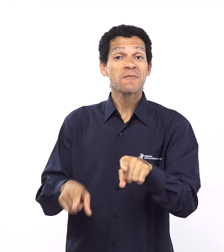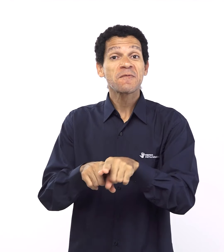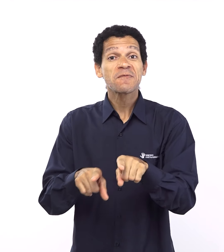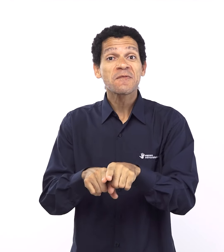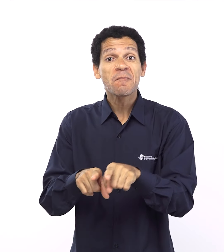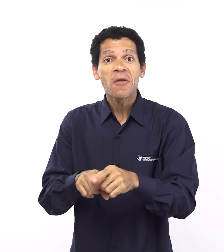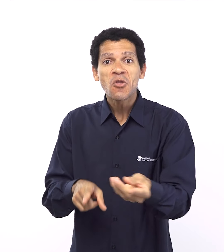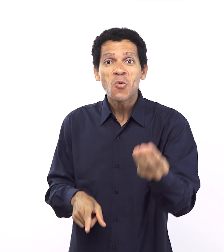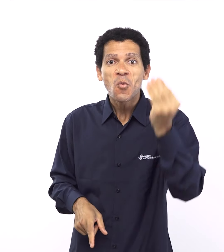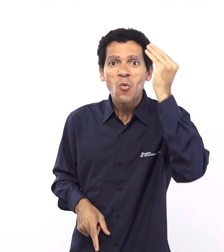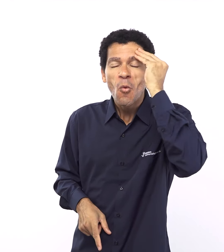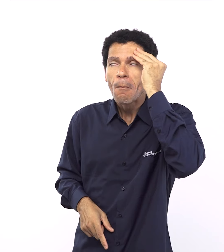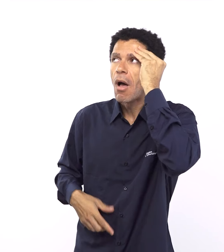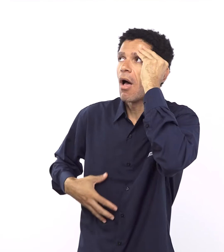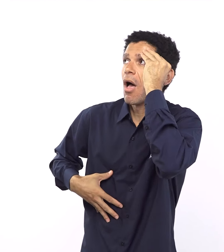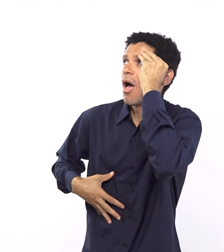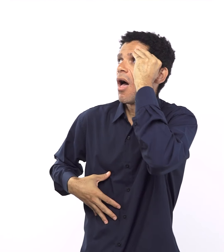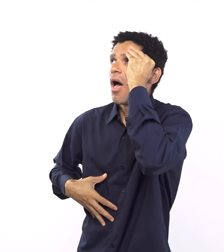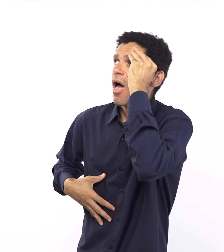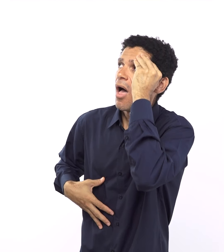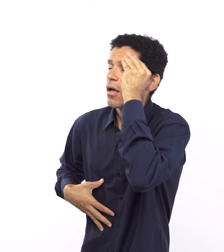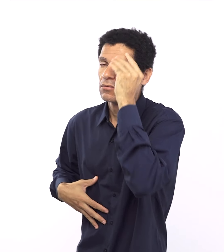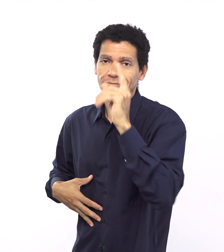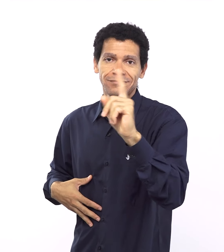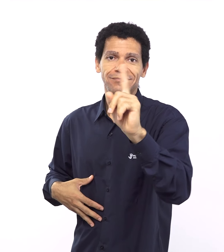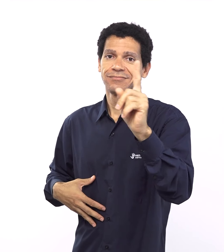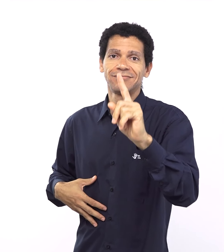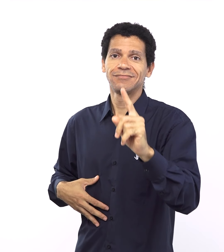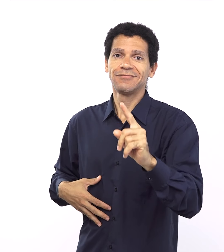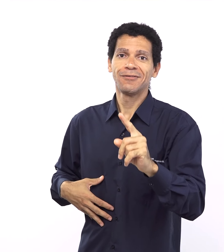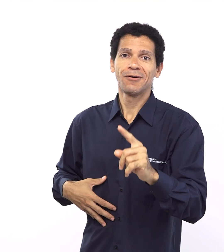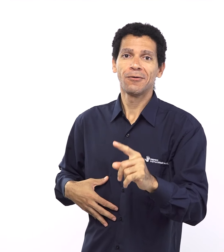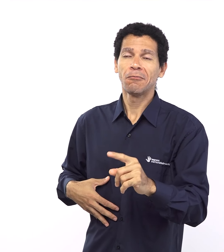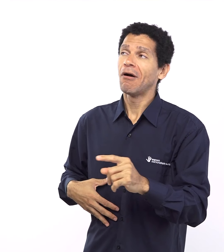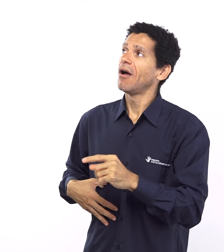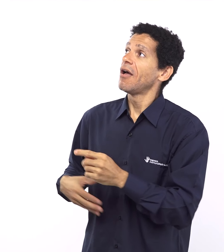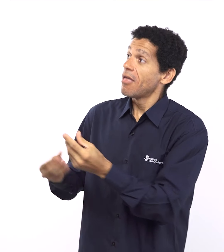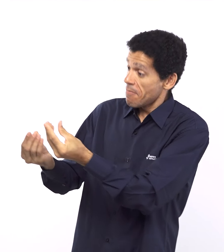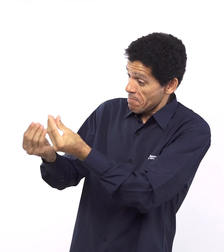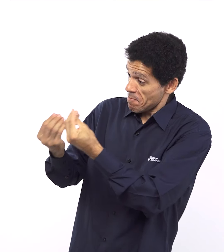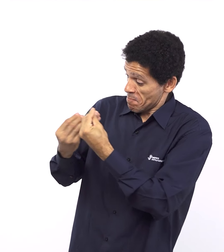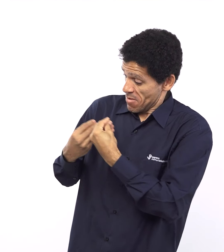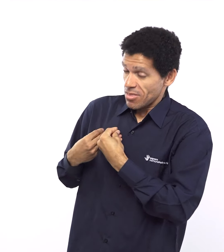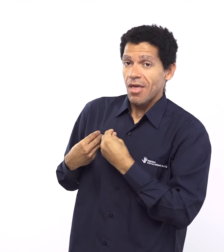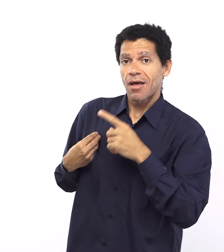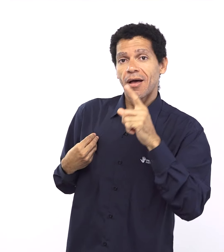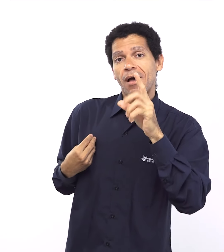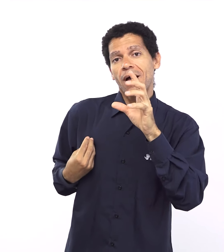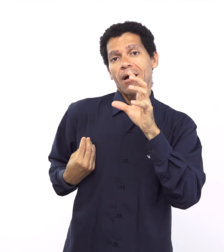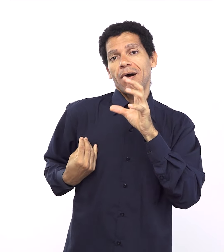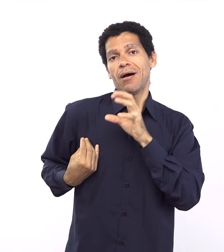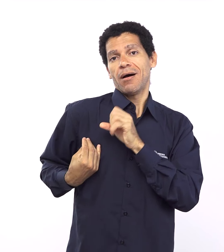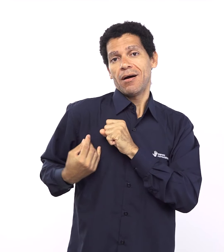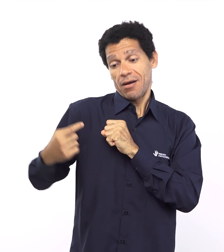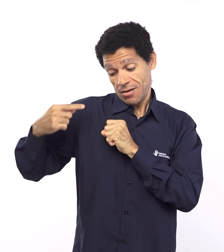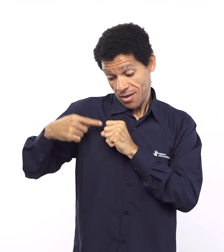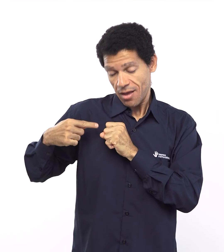pessoas o que transforma a vida das pessoas é a manifestação do amor de Deus quando eu encontro o pastor Fernando falou